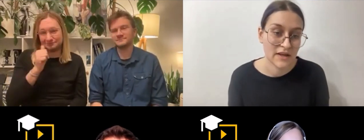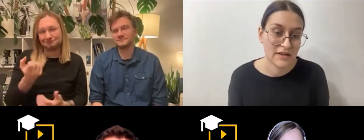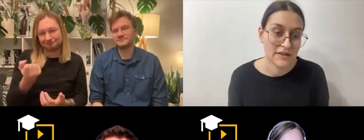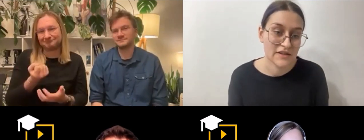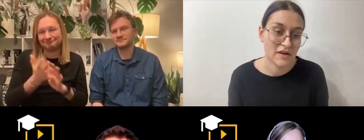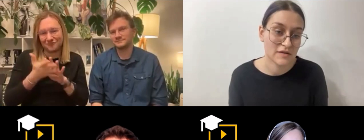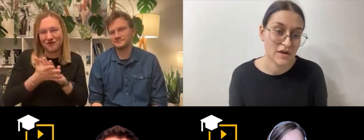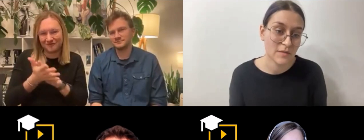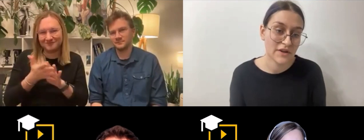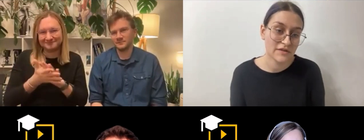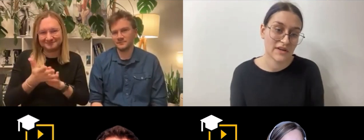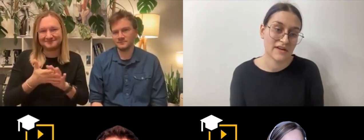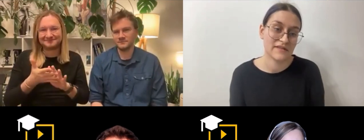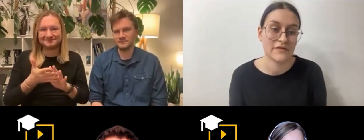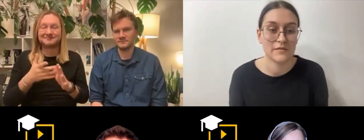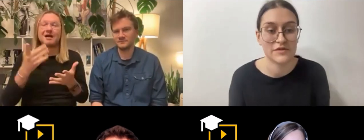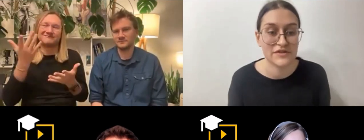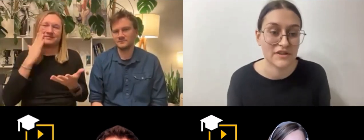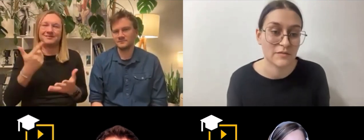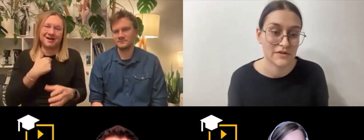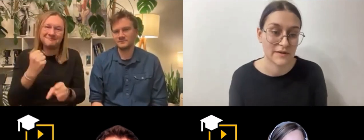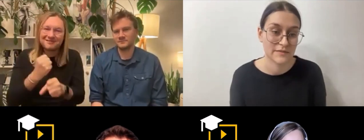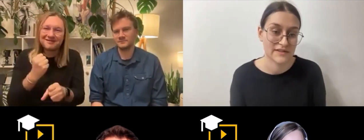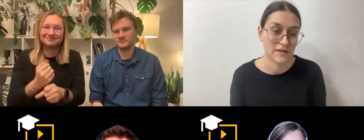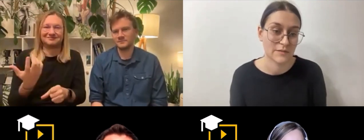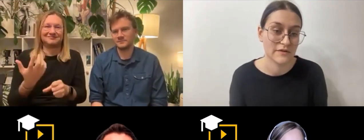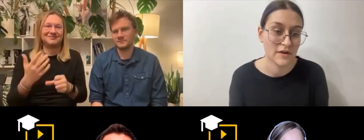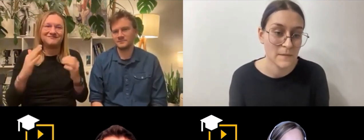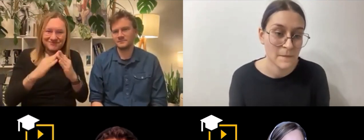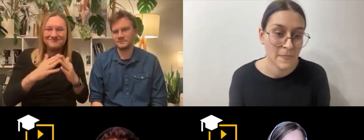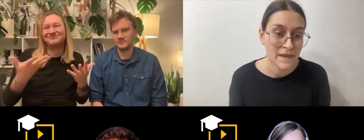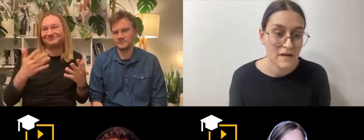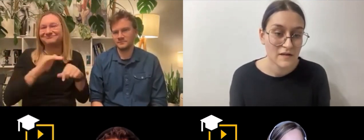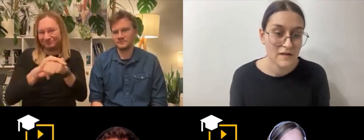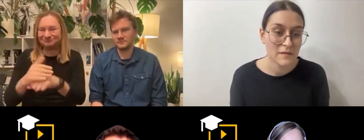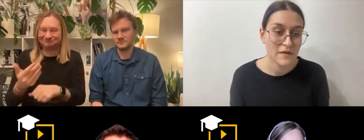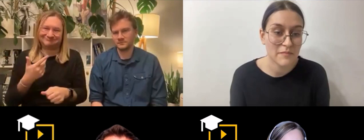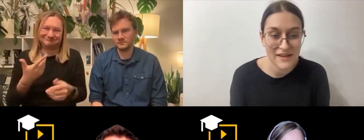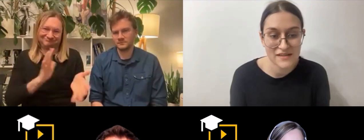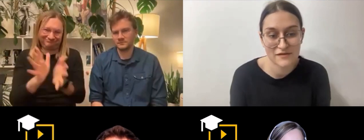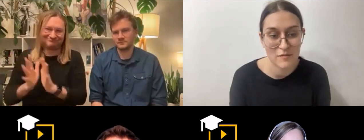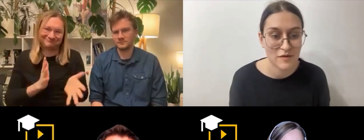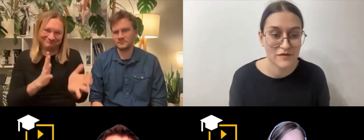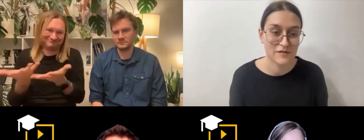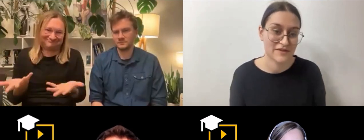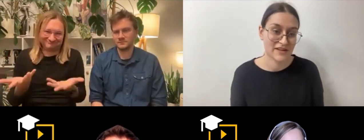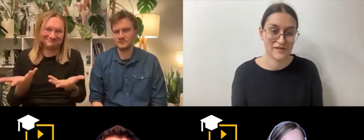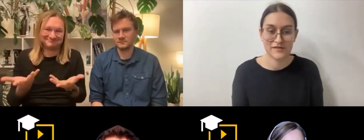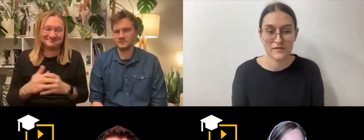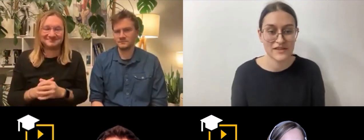Jeżeli chodzi o mnie, no to ja w swoim życiu codziennym używam języka migowego. W pracy, w domu, wśród przyjaciół, cały czas